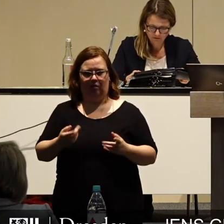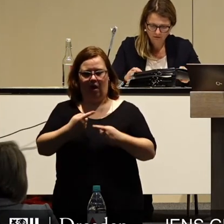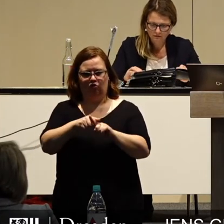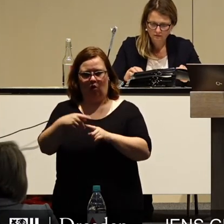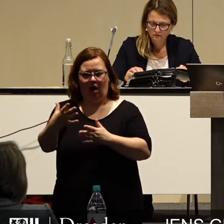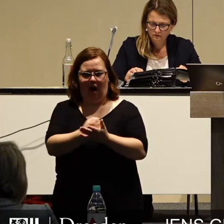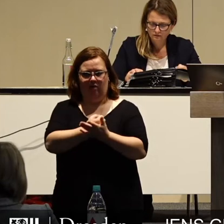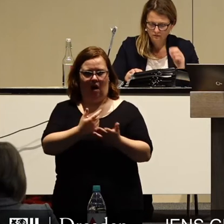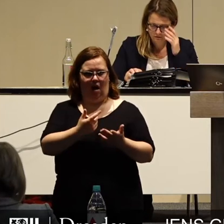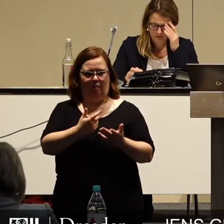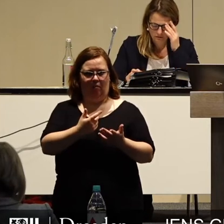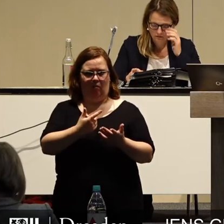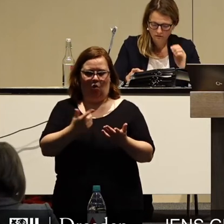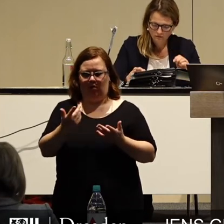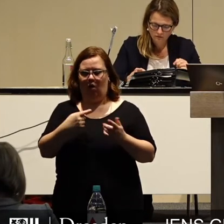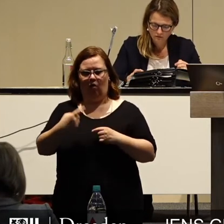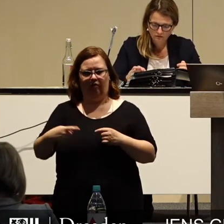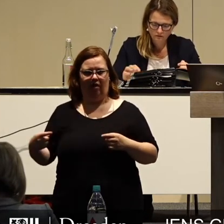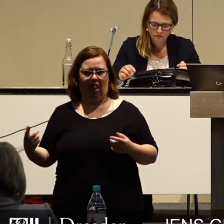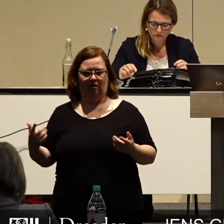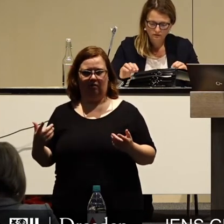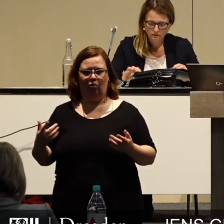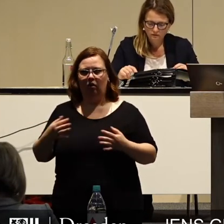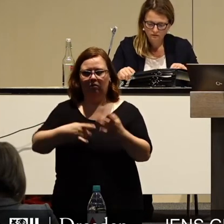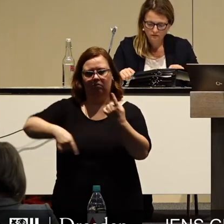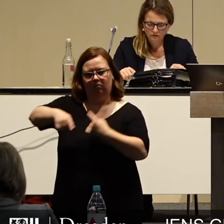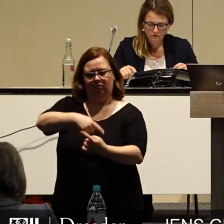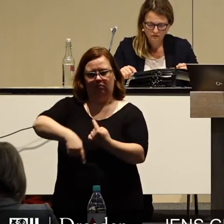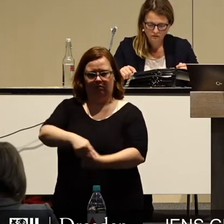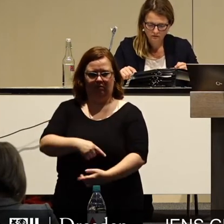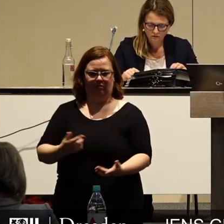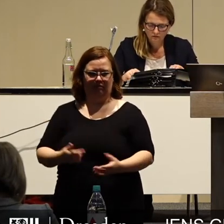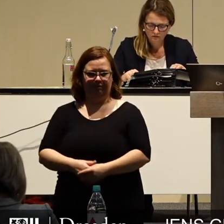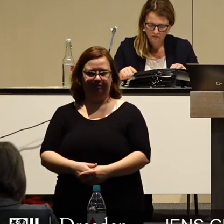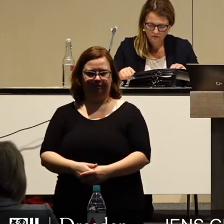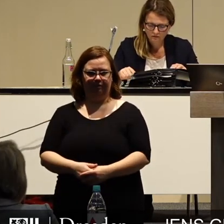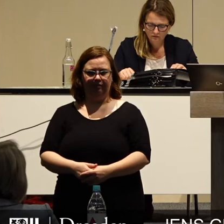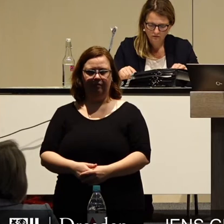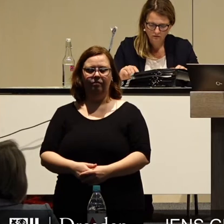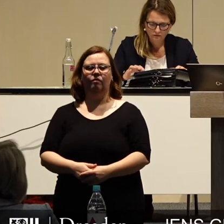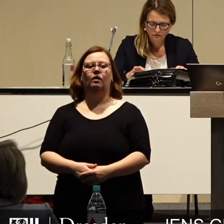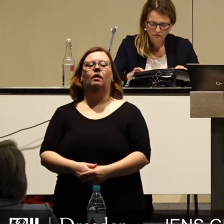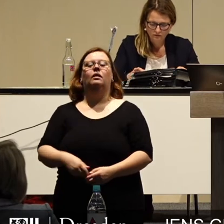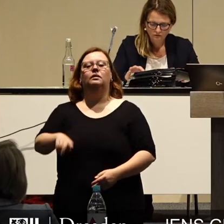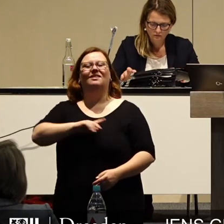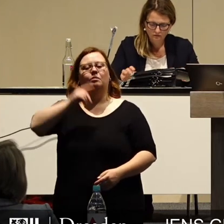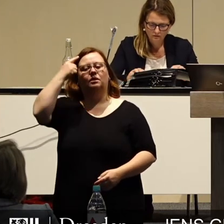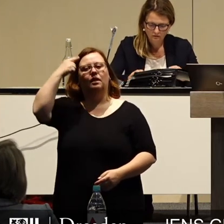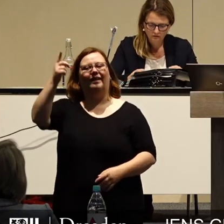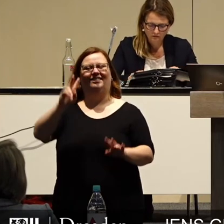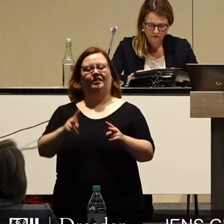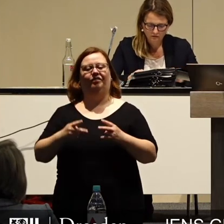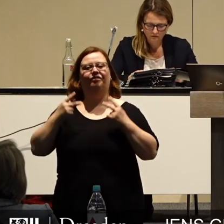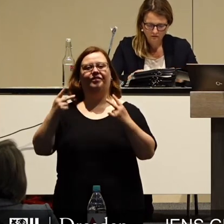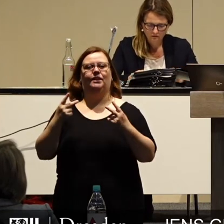Steuereinnahmen dann am Ende eine endlose Spirale weiterführt. Wir glauben, dass es ganz